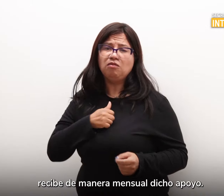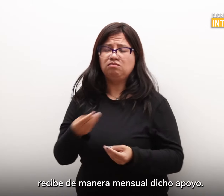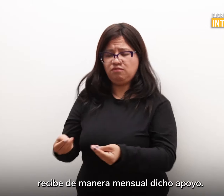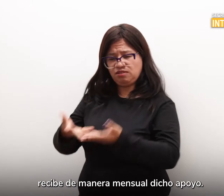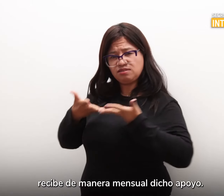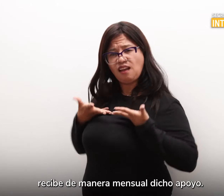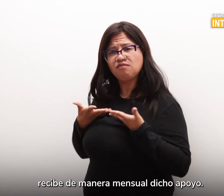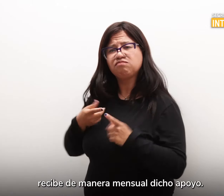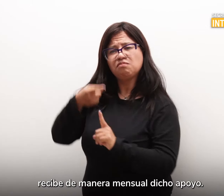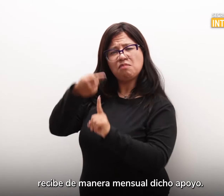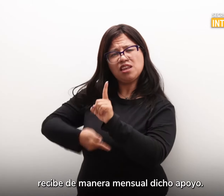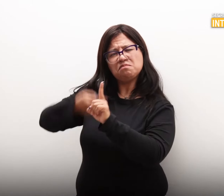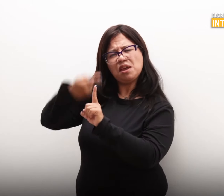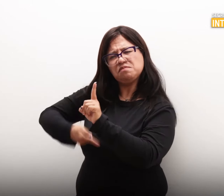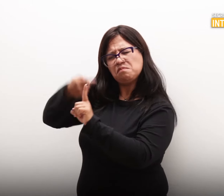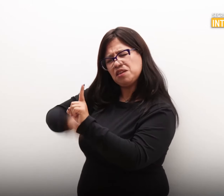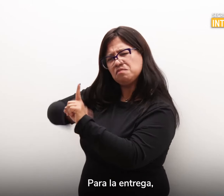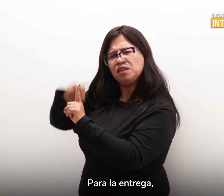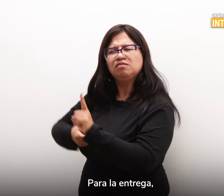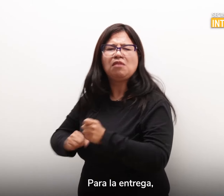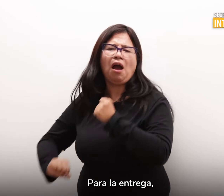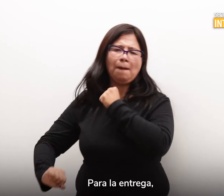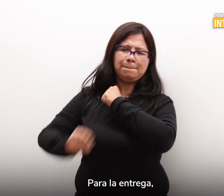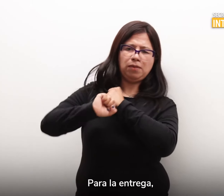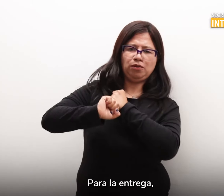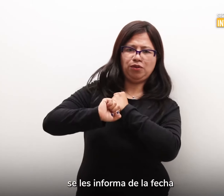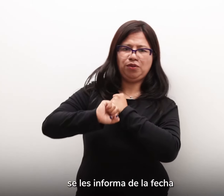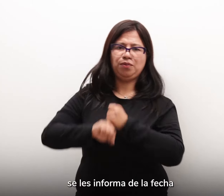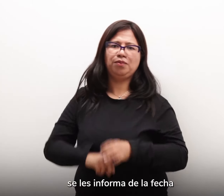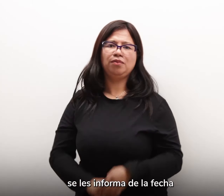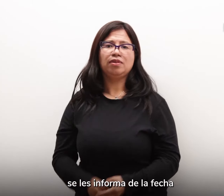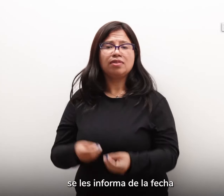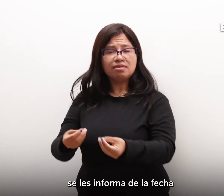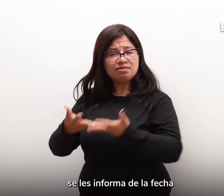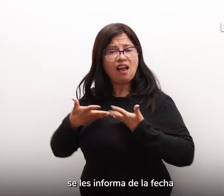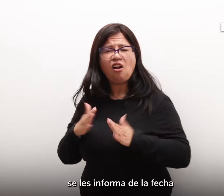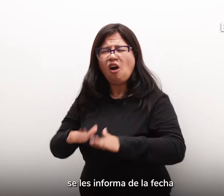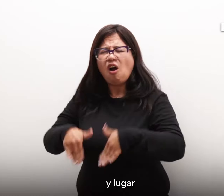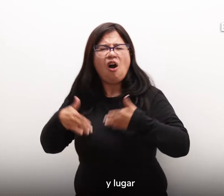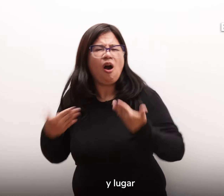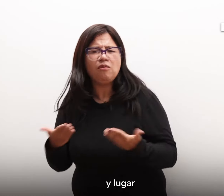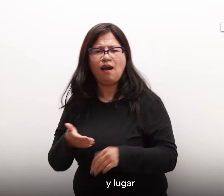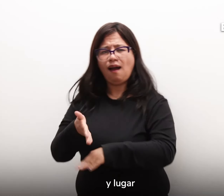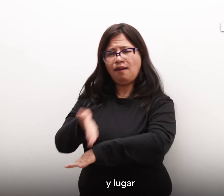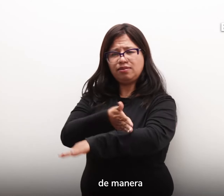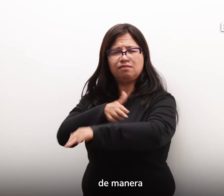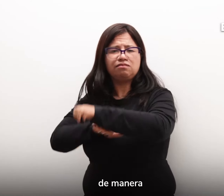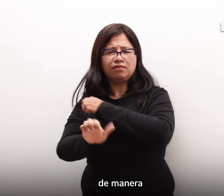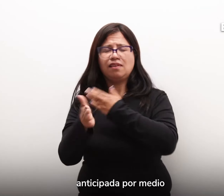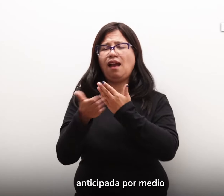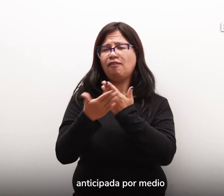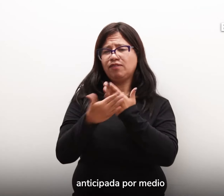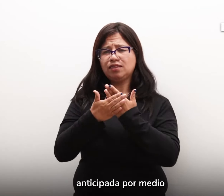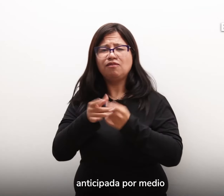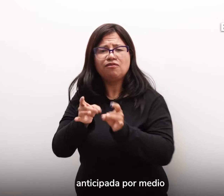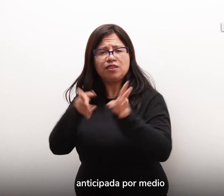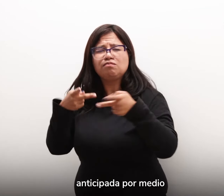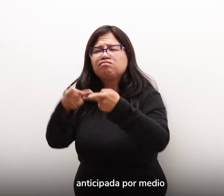dicho apoyo Para la entrega, se les informa de la fecha y lugar De manera anticipada por